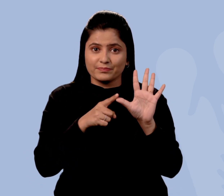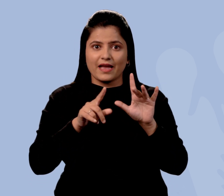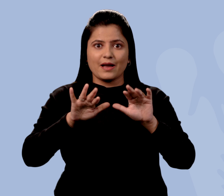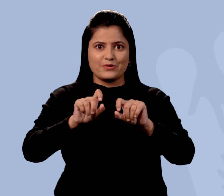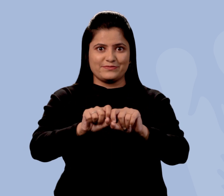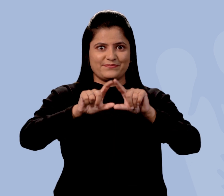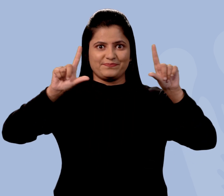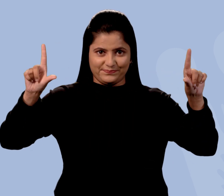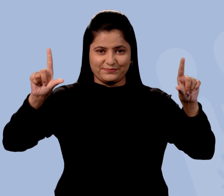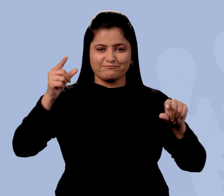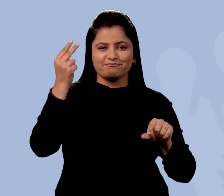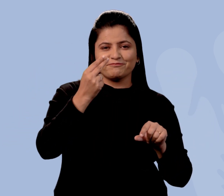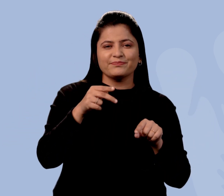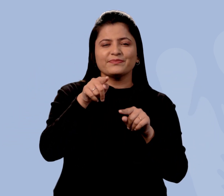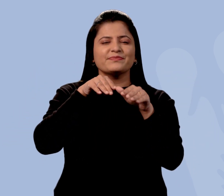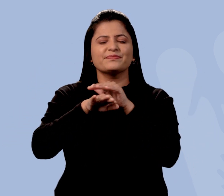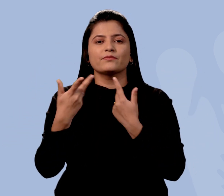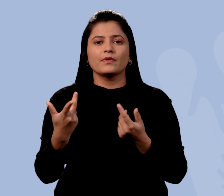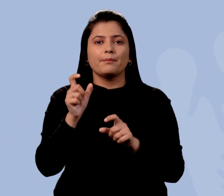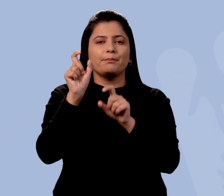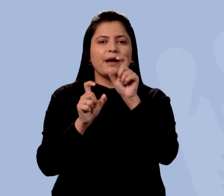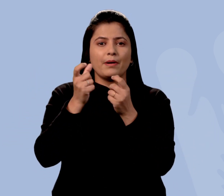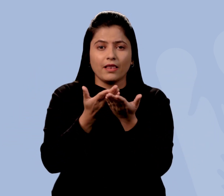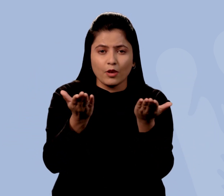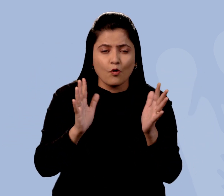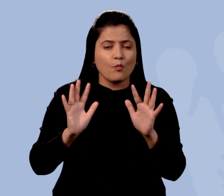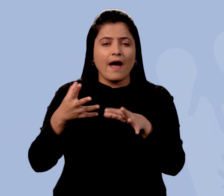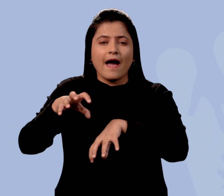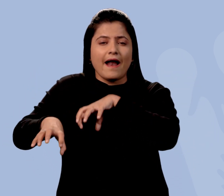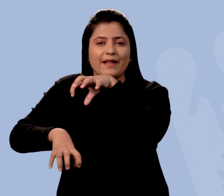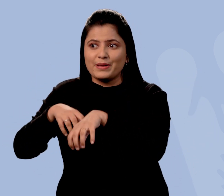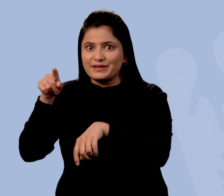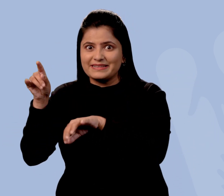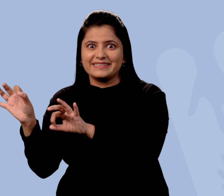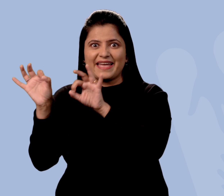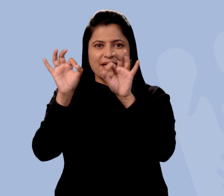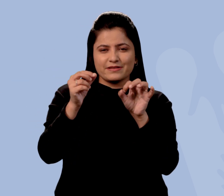मॉडल और कारेक्टर्स बनाना आना चाहिए इन्हें Google से नहीं लिया जा सकता है